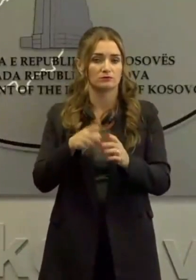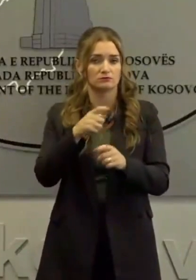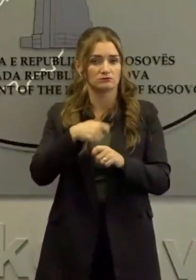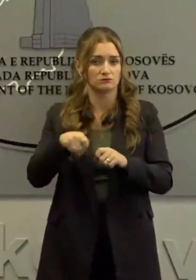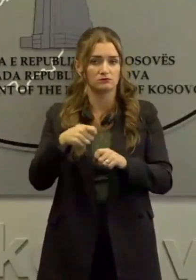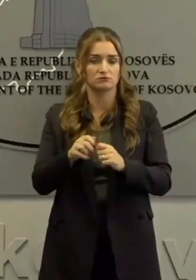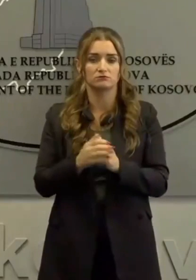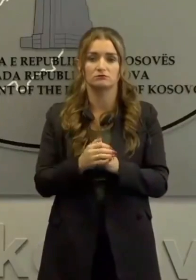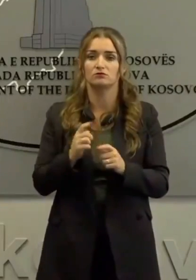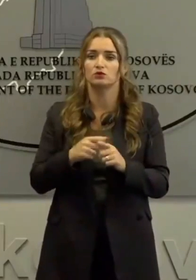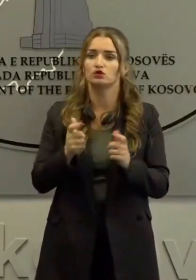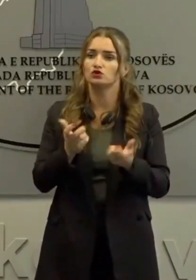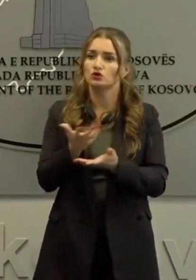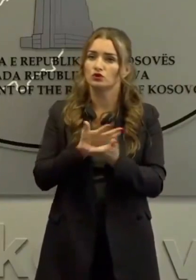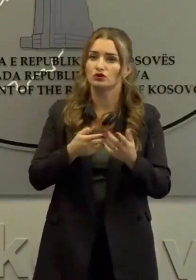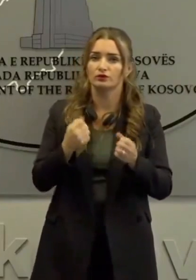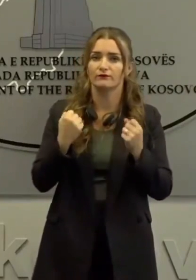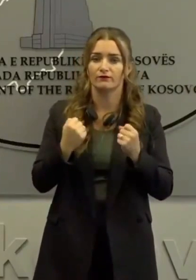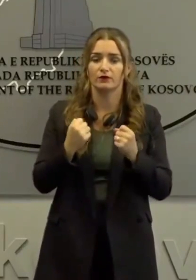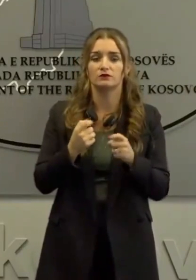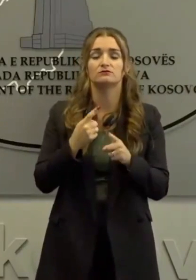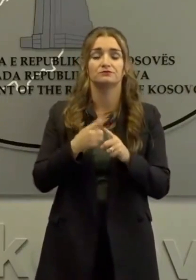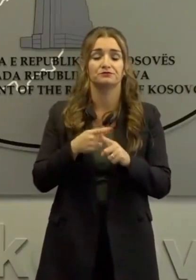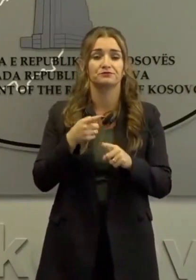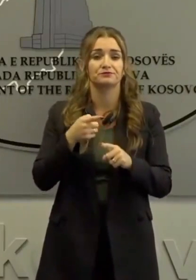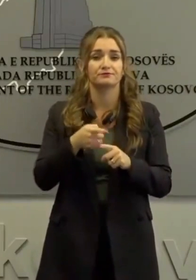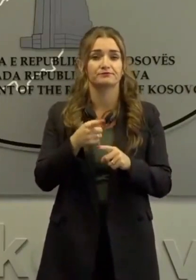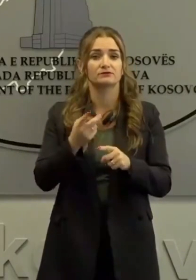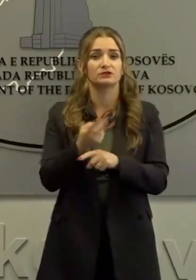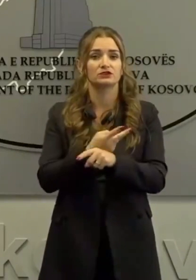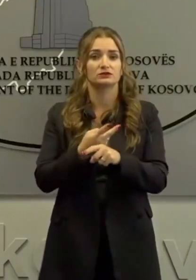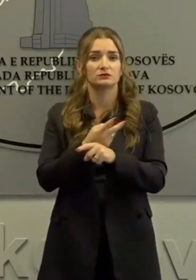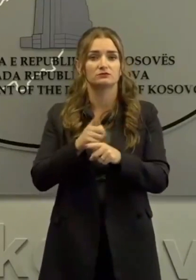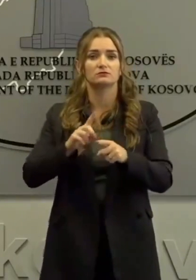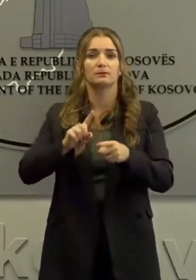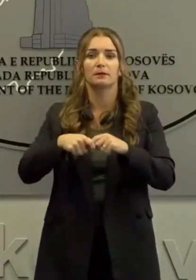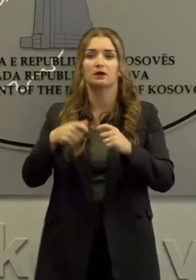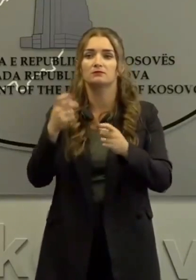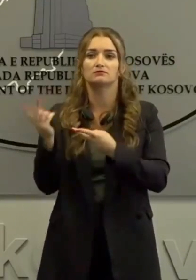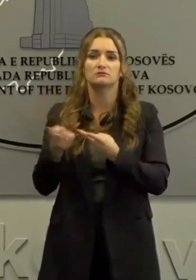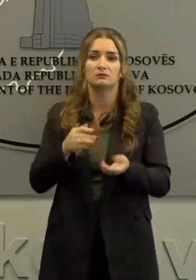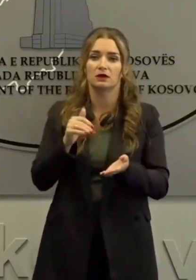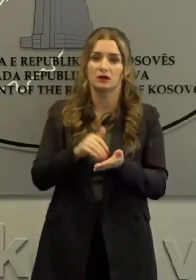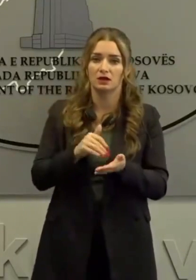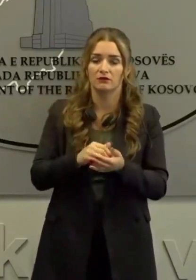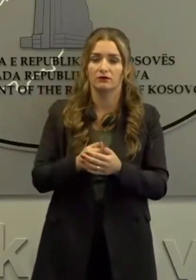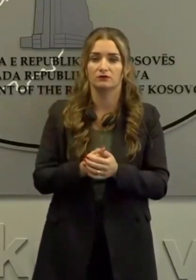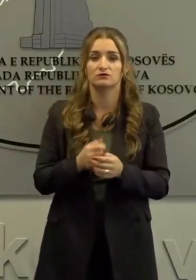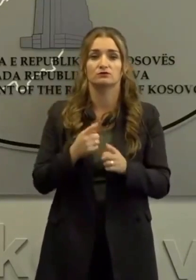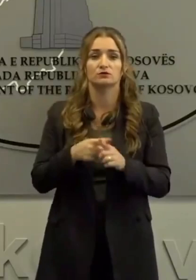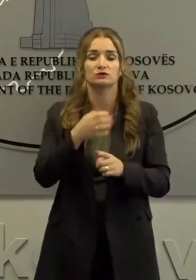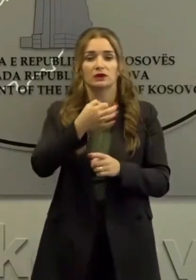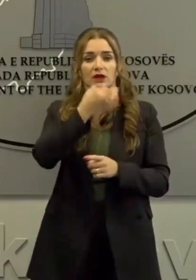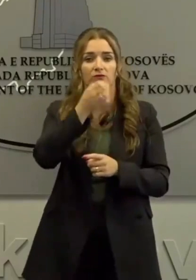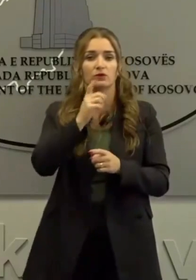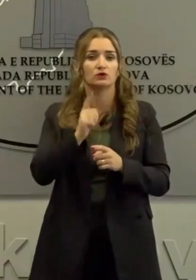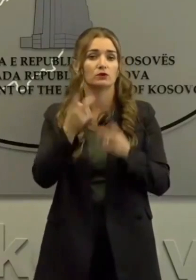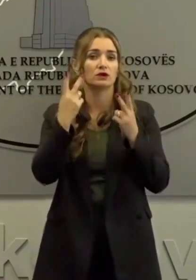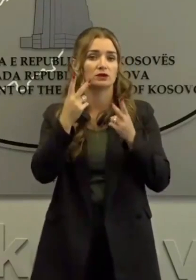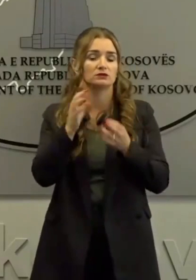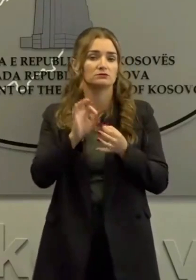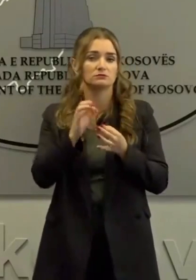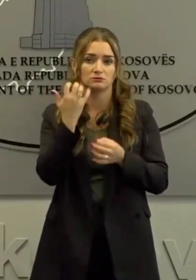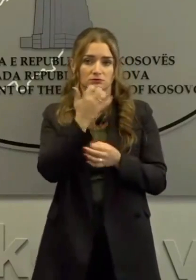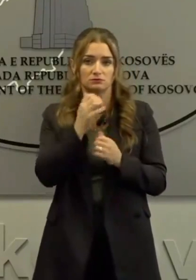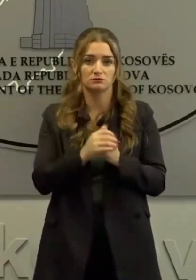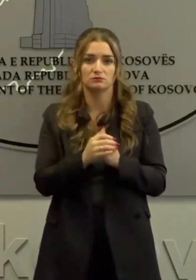qëndrojshmëria shëqërore, qëndrojshmëria e fornizimeve shtetërore, mbrojtje e hapsirës së informacionit dhe edukimi